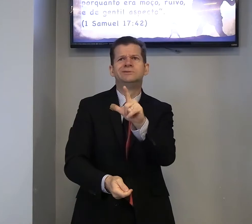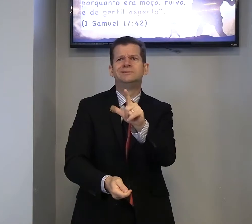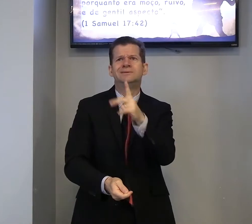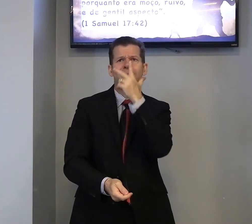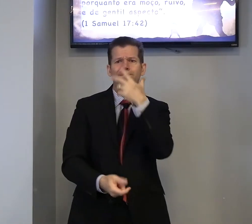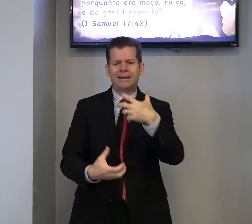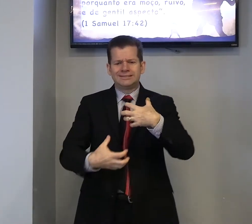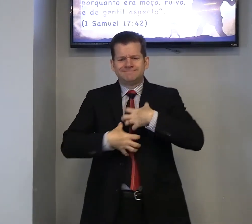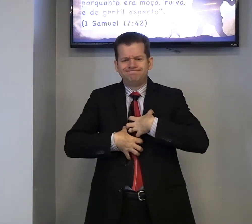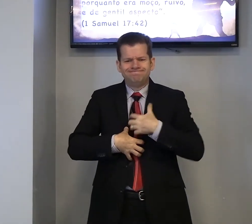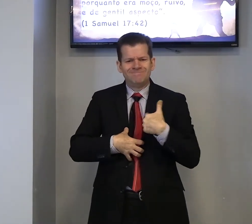parece,